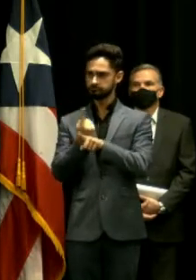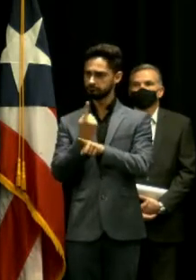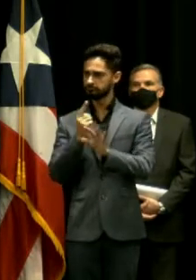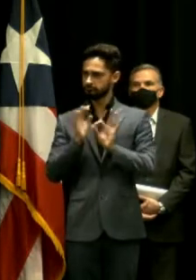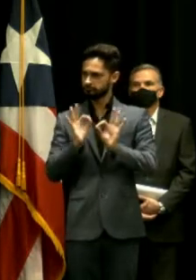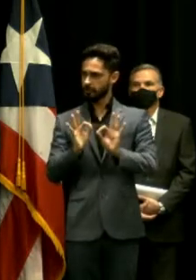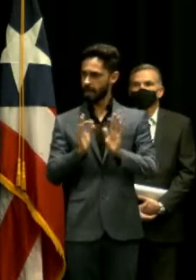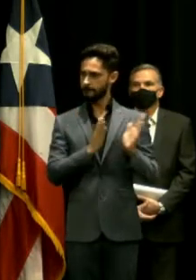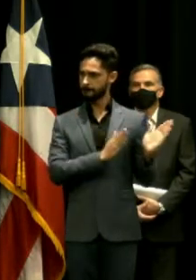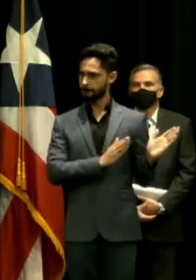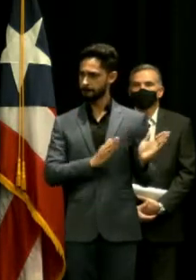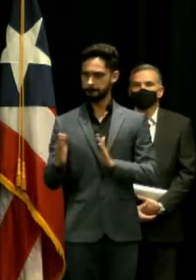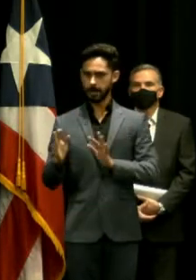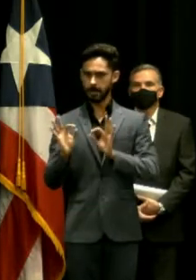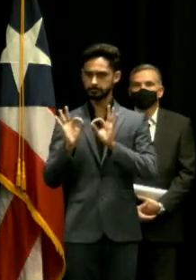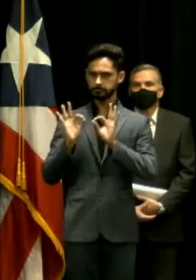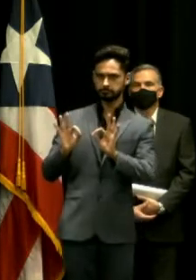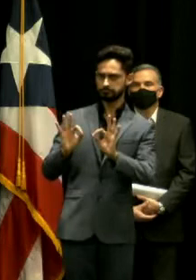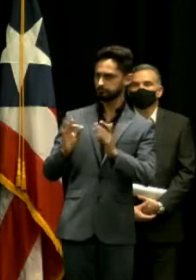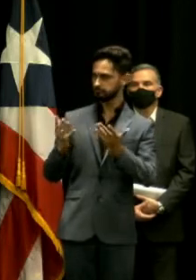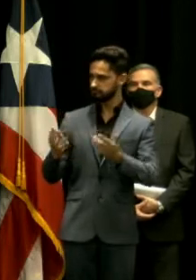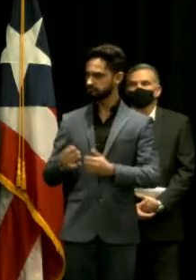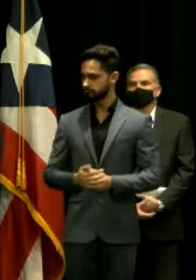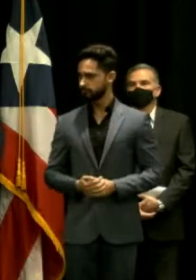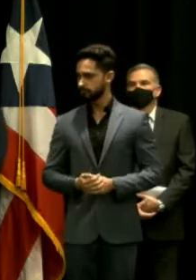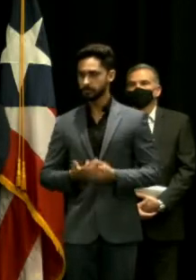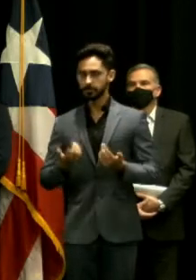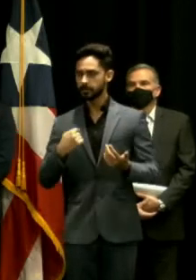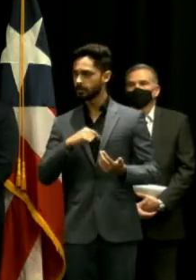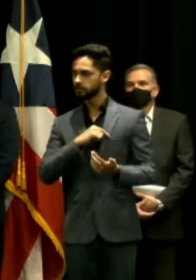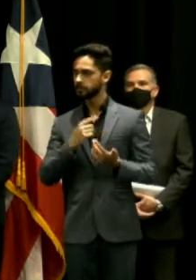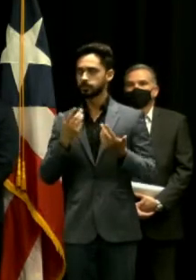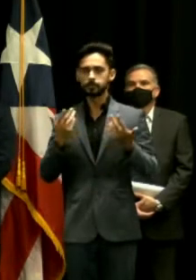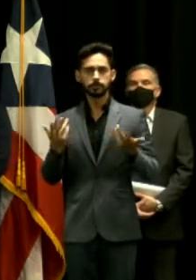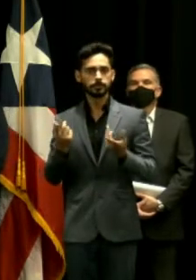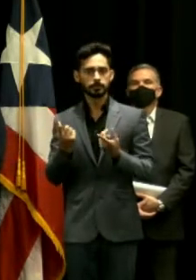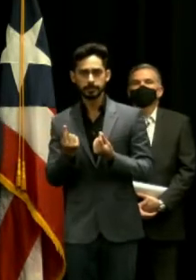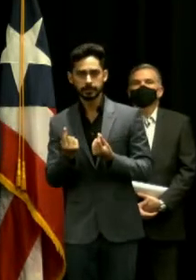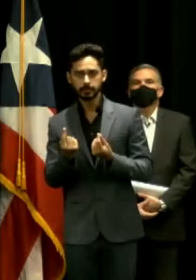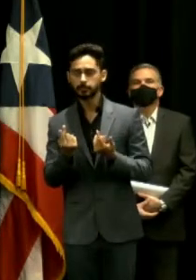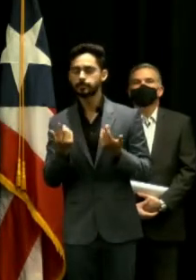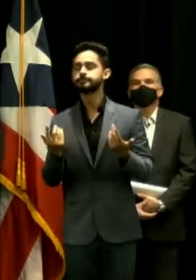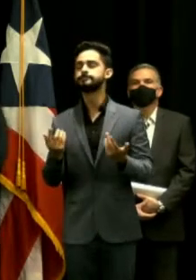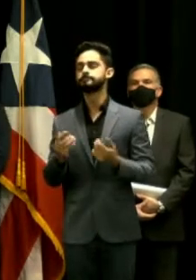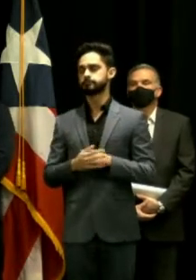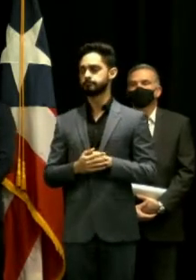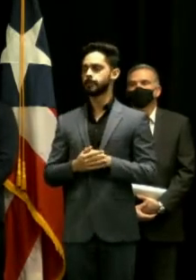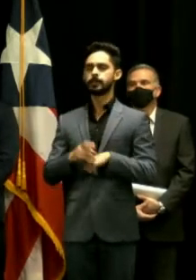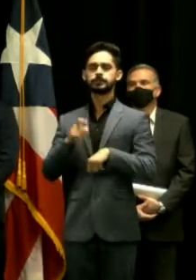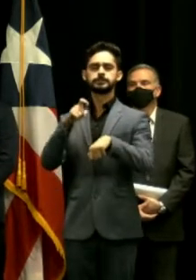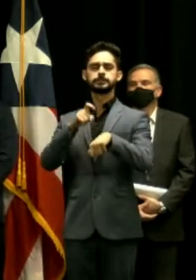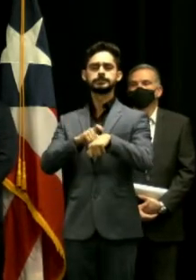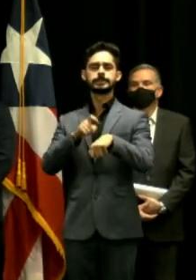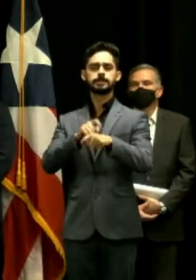planificado y estamos hasta dando el tiempo